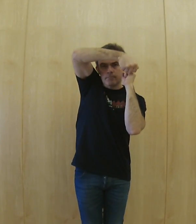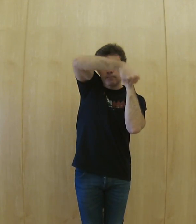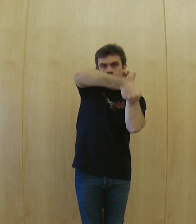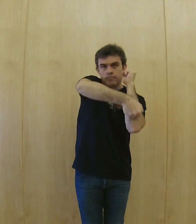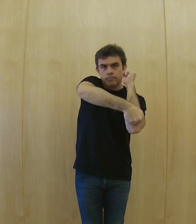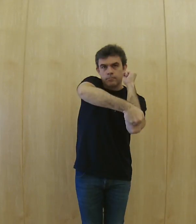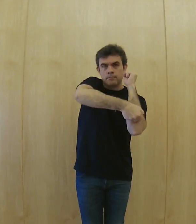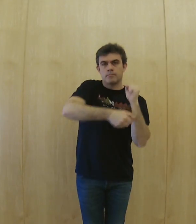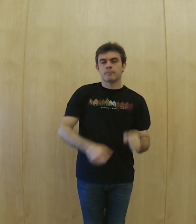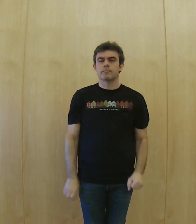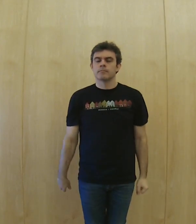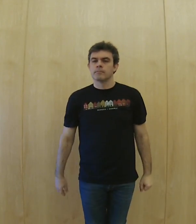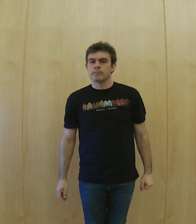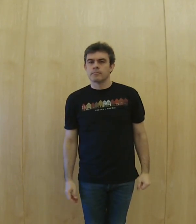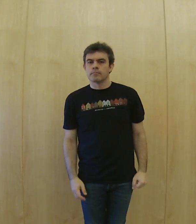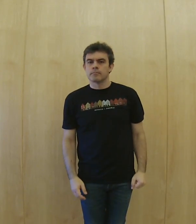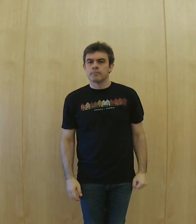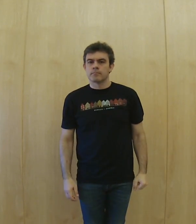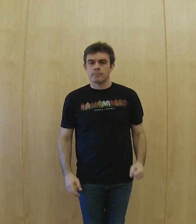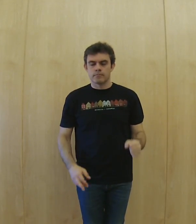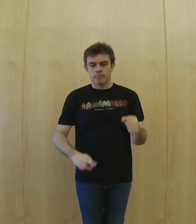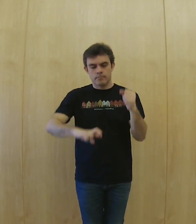regulador de dirección, flexibilidad,